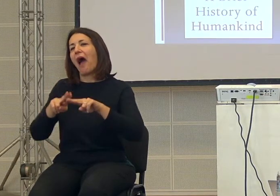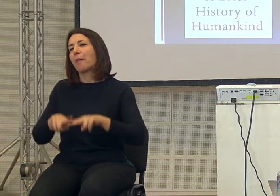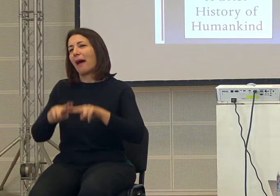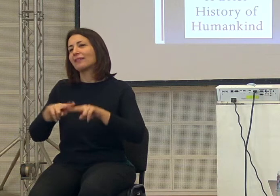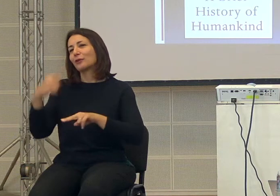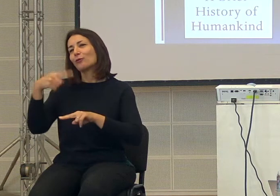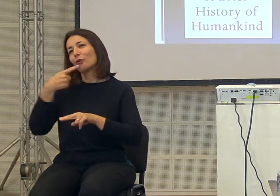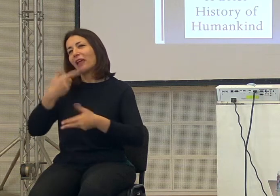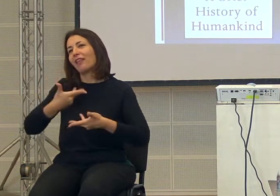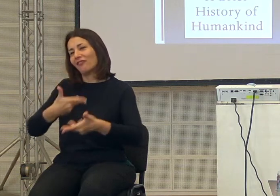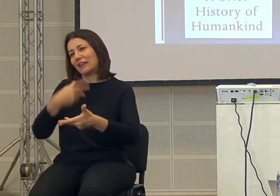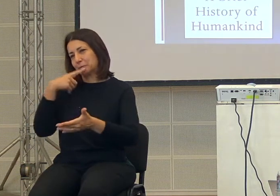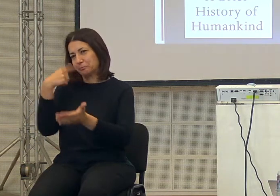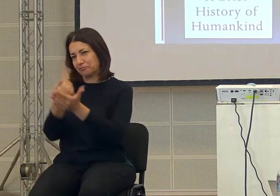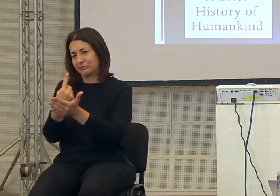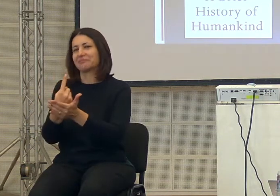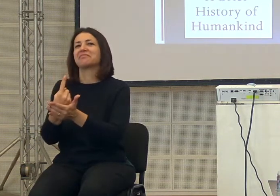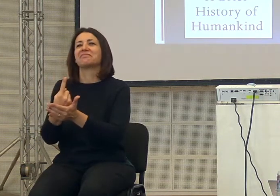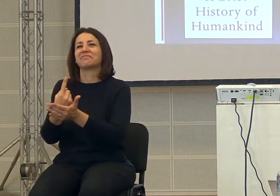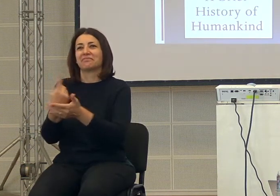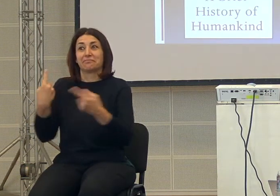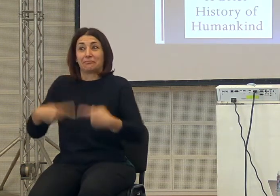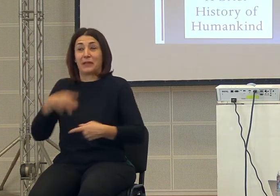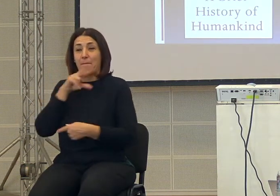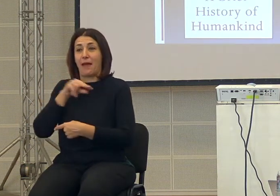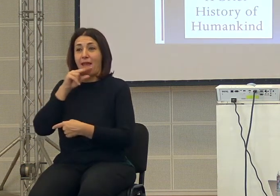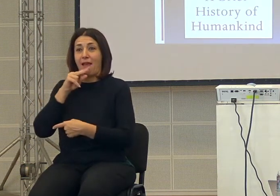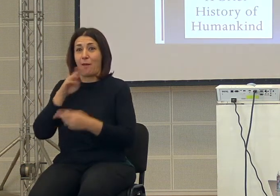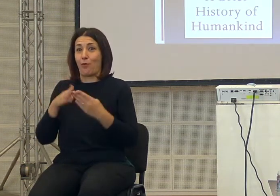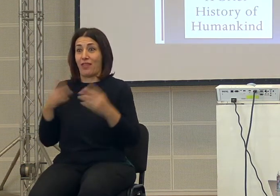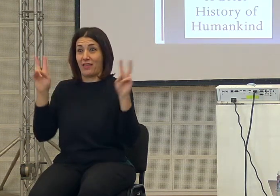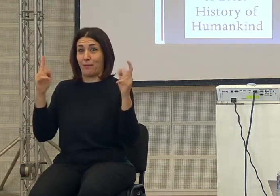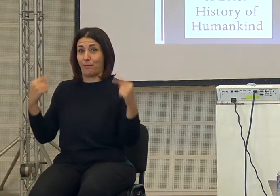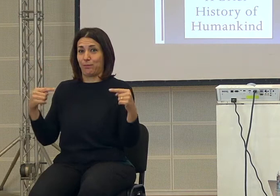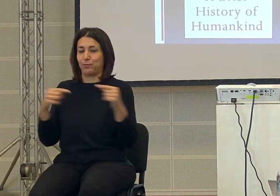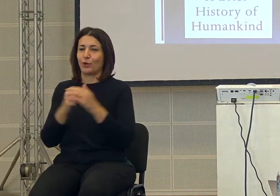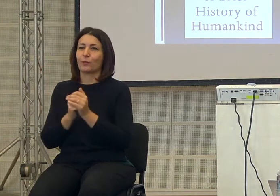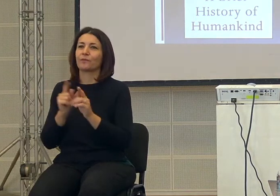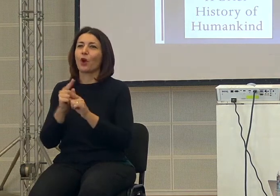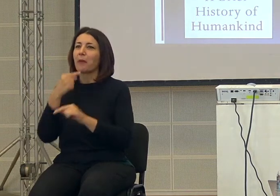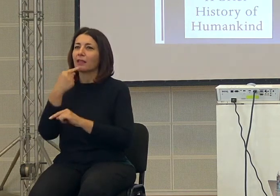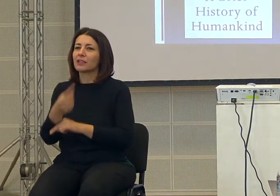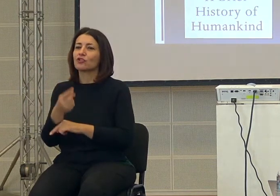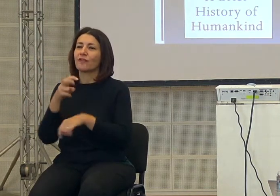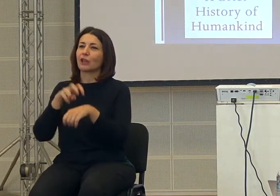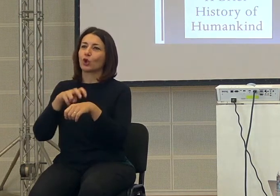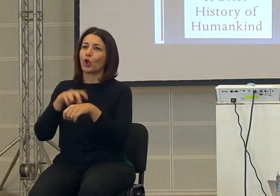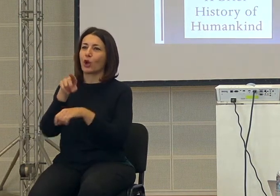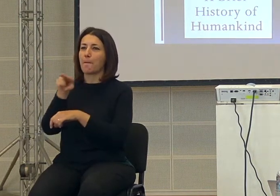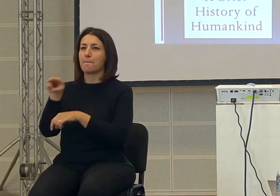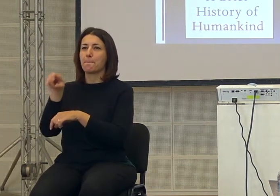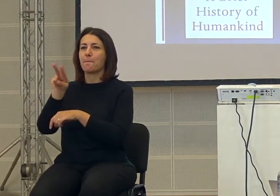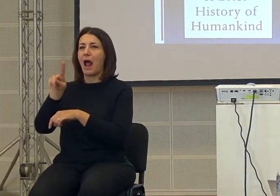il suo invito e quindi eccomi qui a parlare di questo libro. Allora come diceva il dottor Palumbo prima,